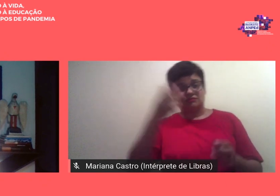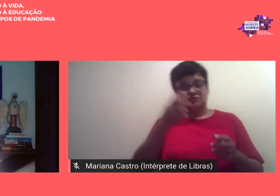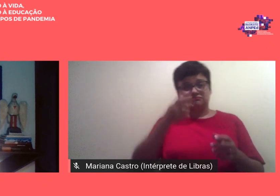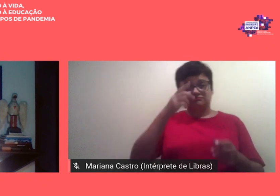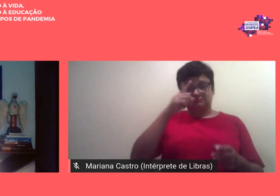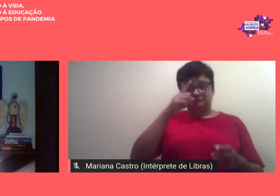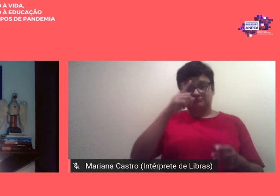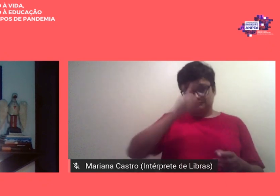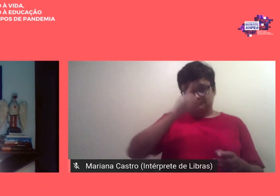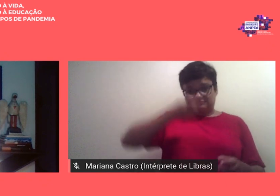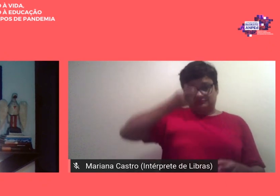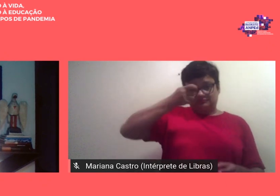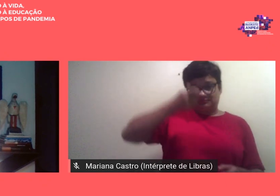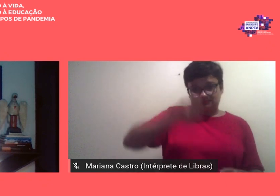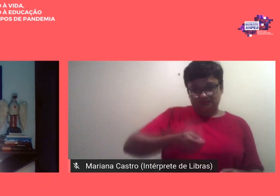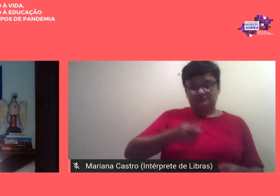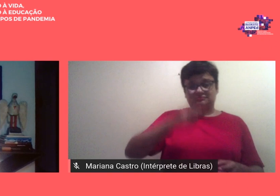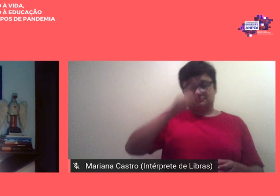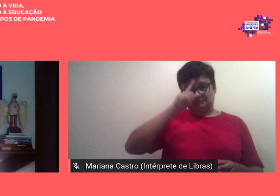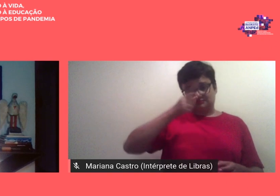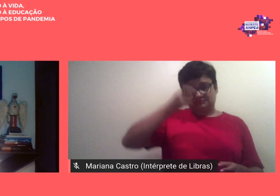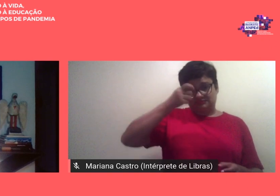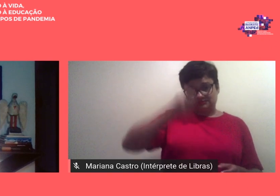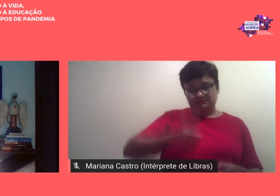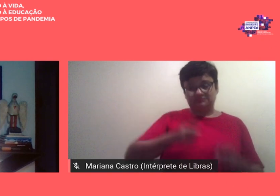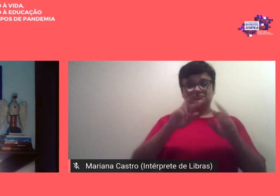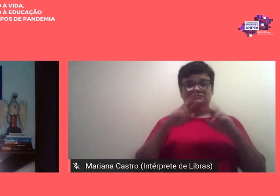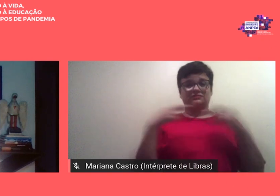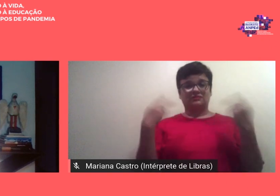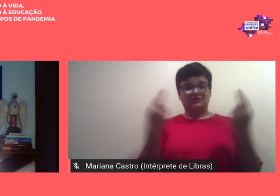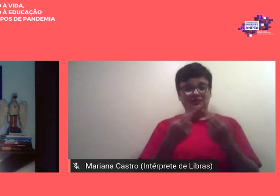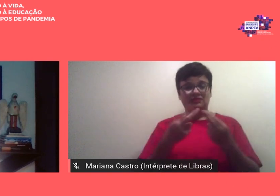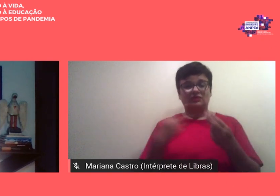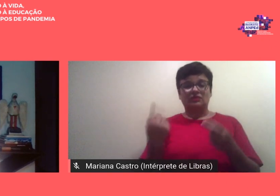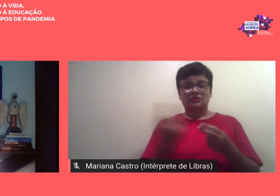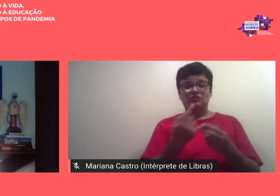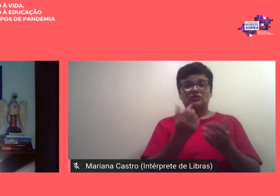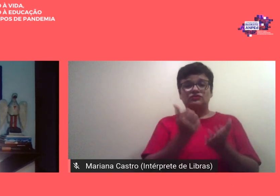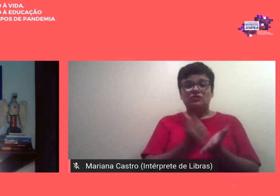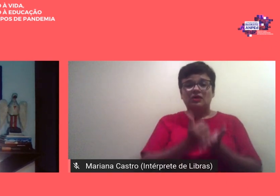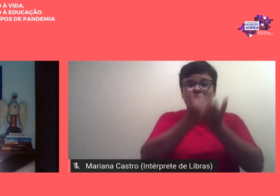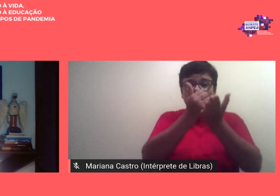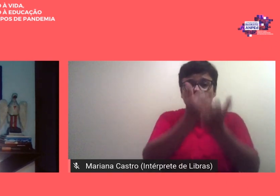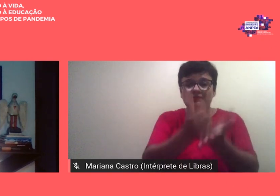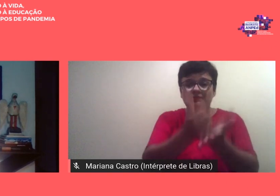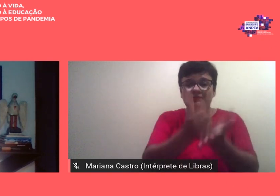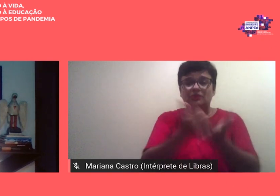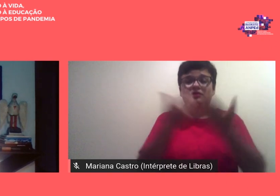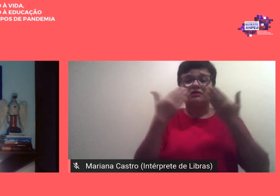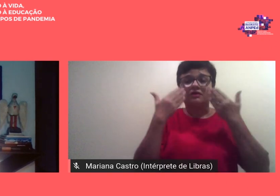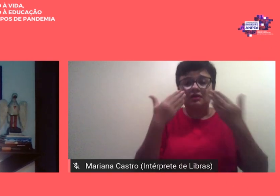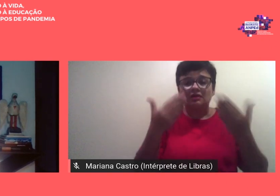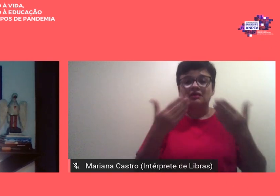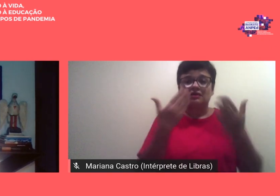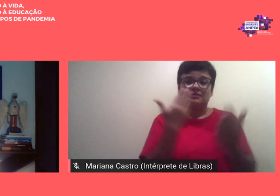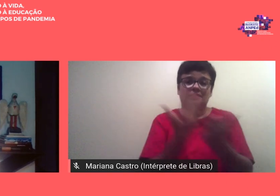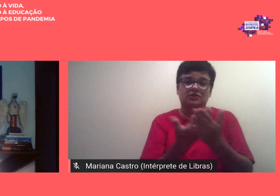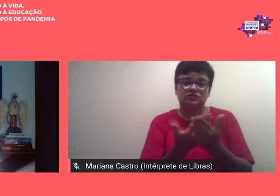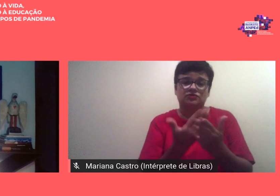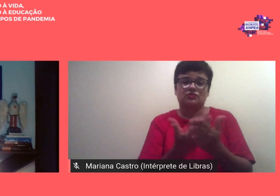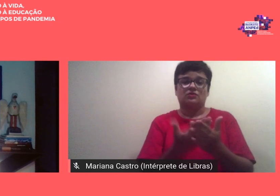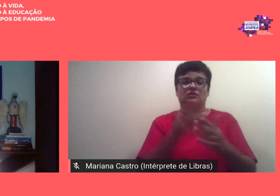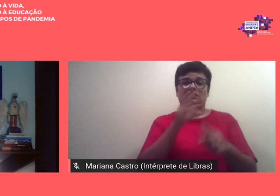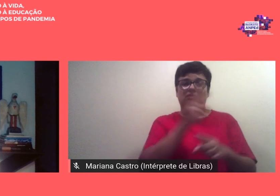afirmamos no âmbito dessa reunião nosso apoio e compromisso com os termos do manifesto para escolas proteger